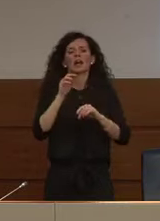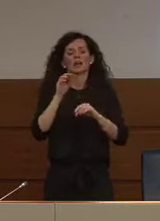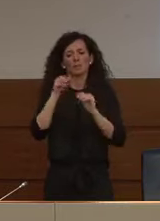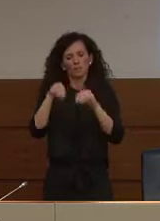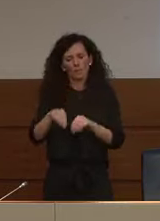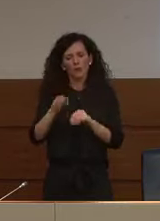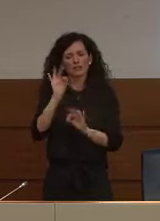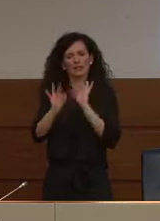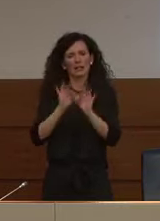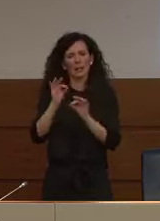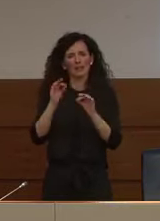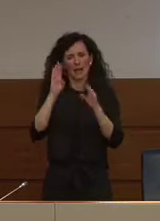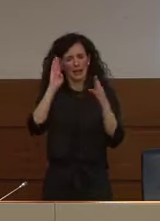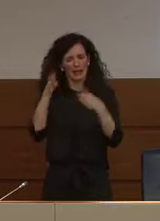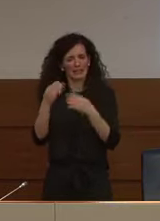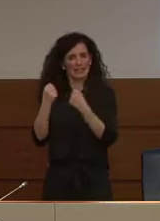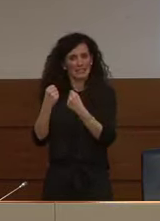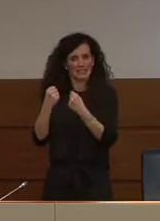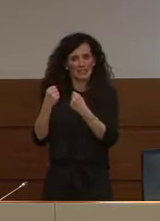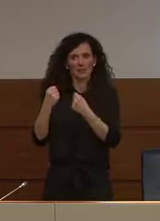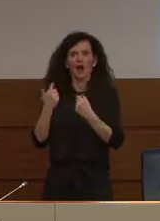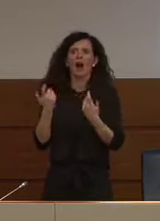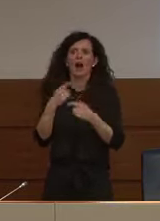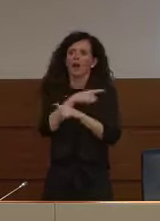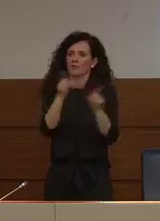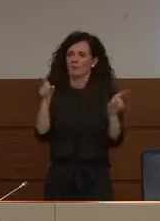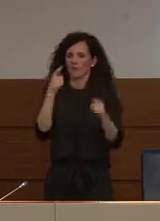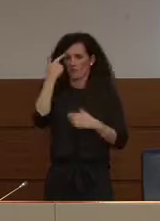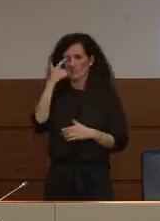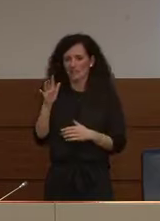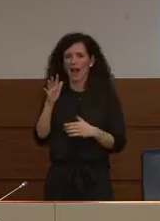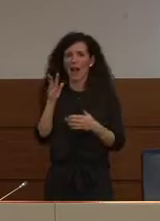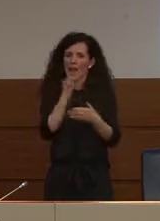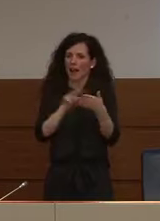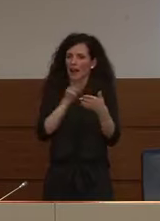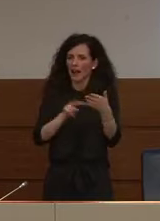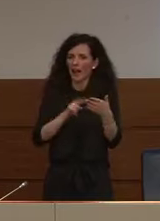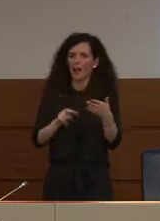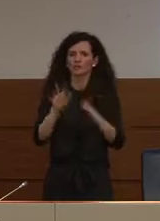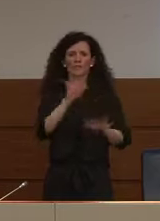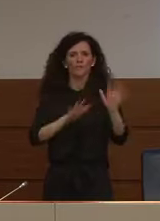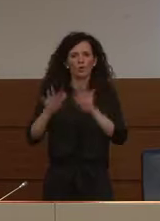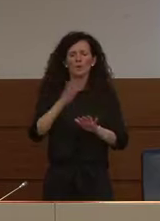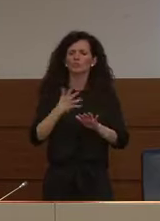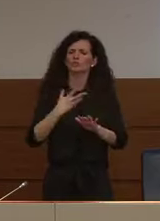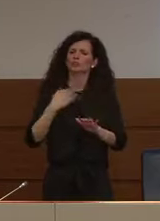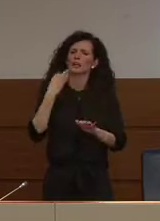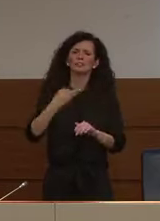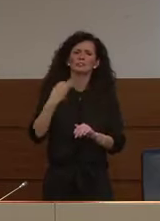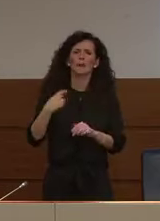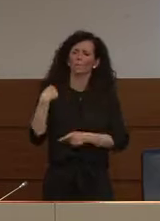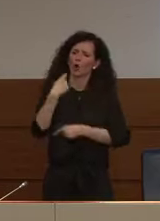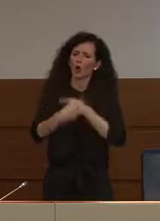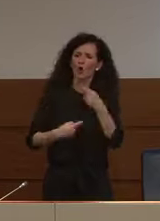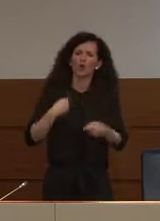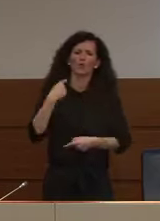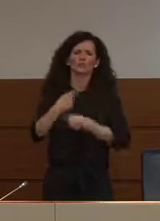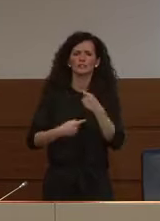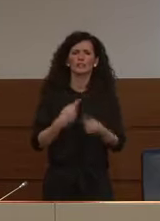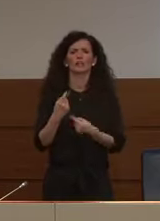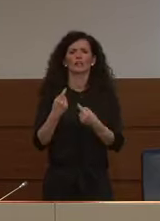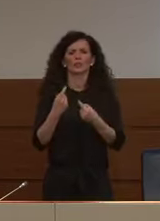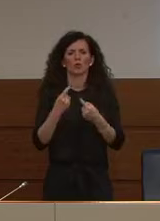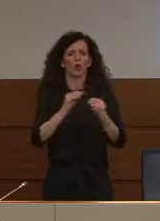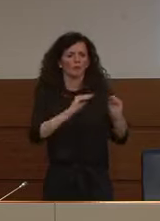leggete anche voi vedete anche voi che ci sono continue attività di allestimento